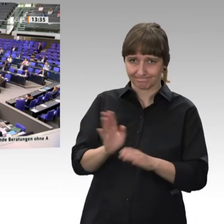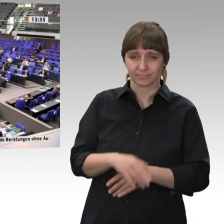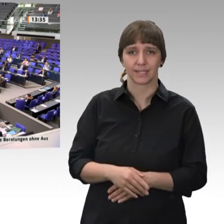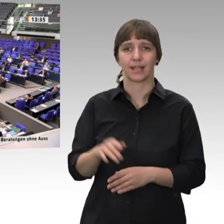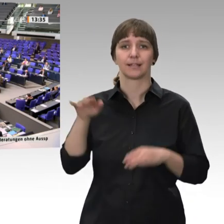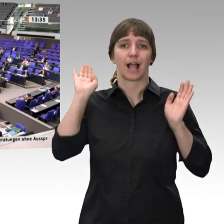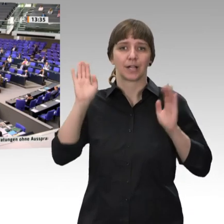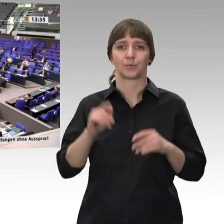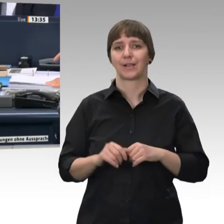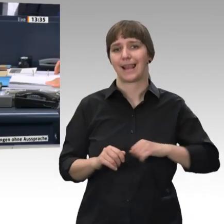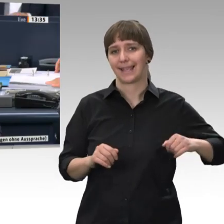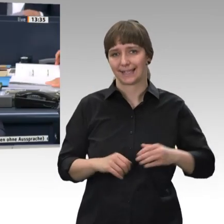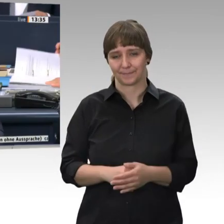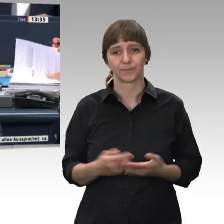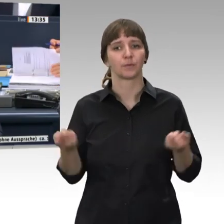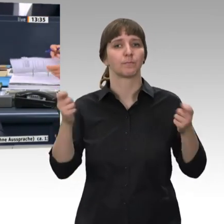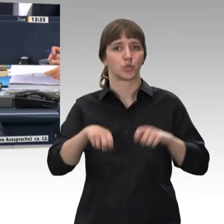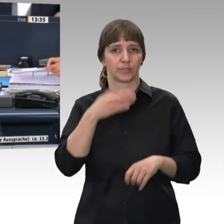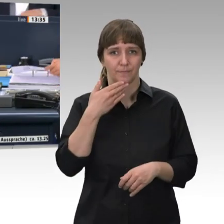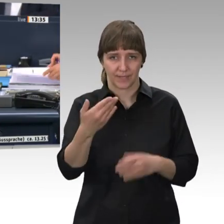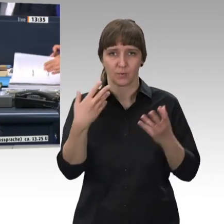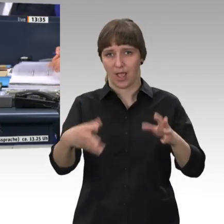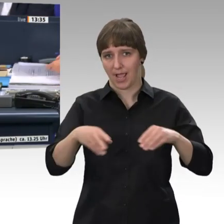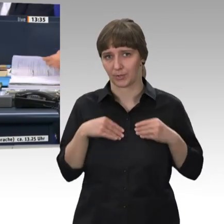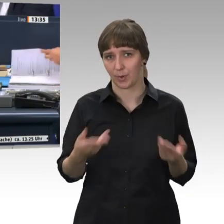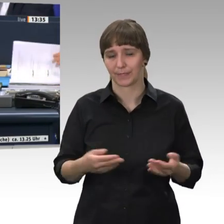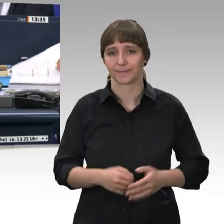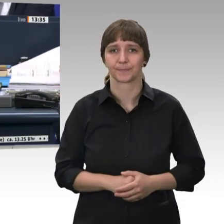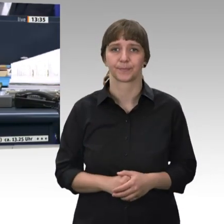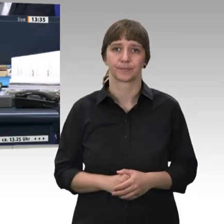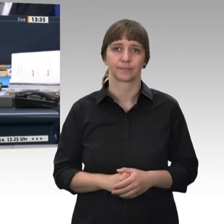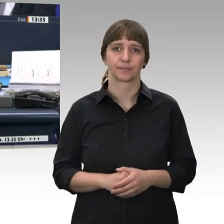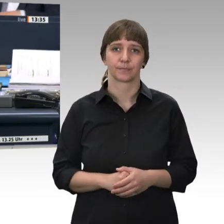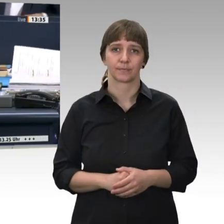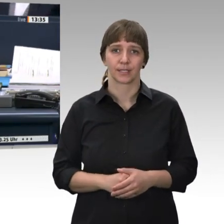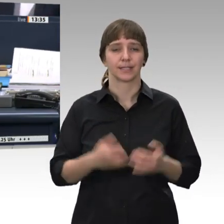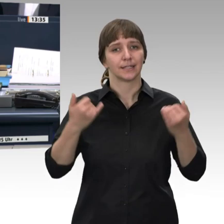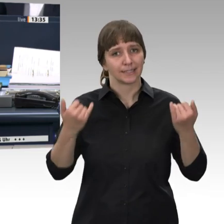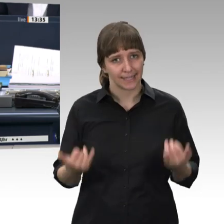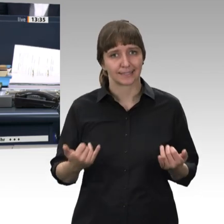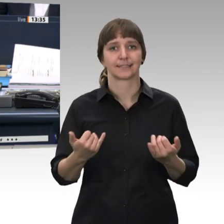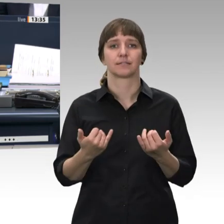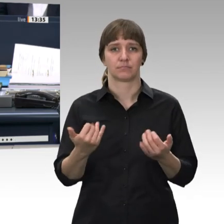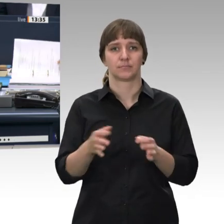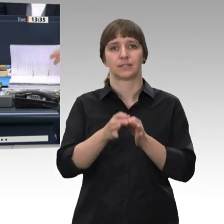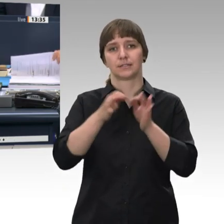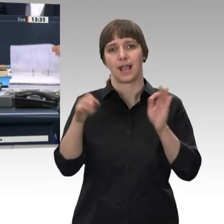Die Beschlussempfehlung ist damit angenommen. Ich rufe auf die Tagesordnungspunkte